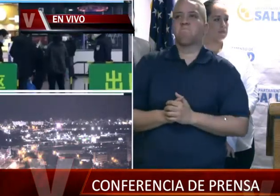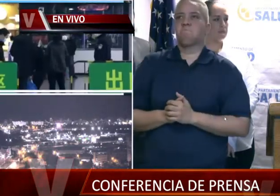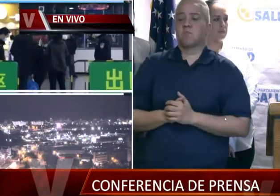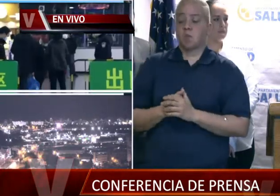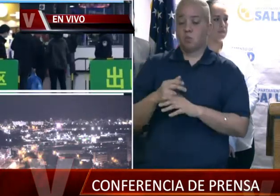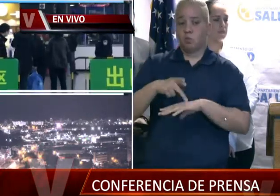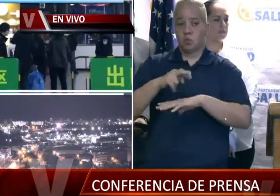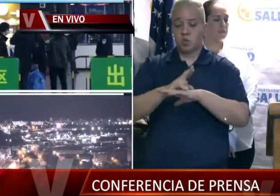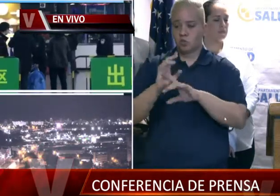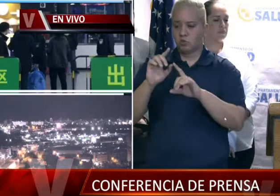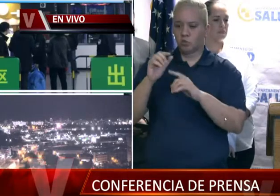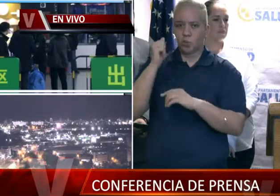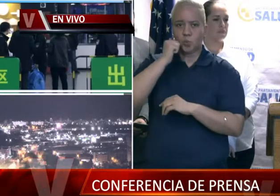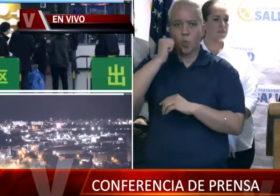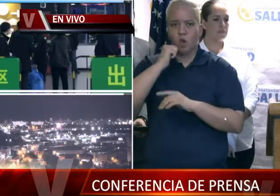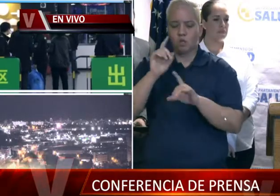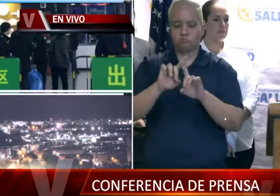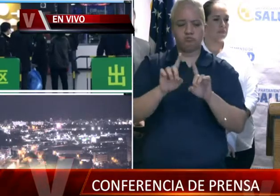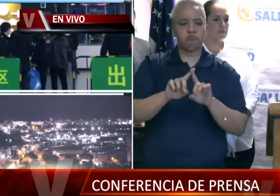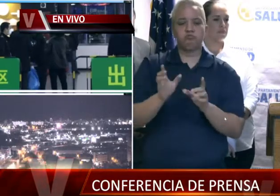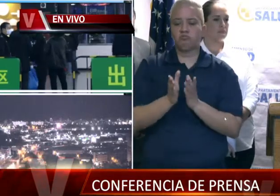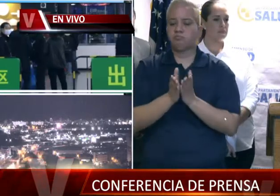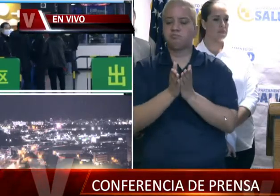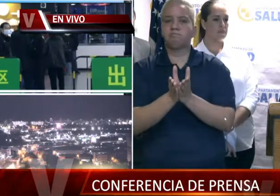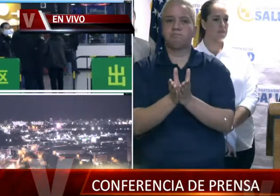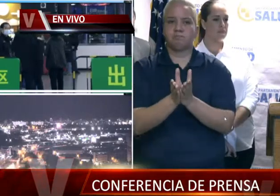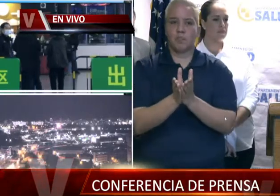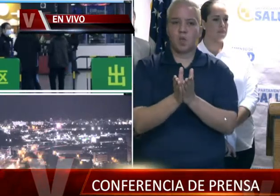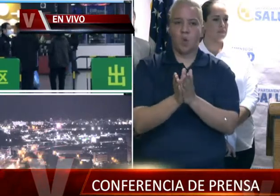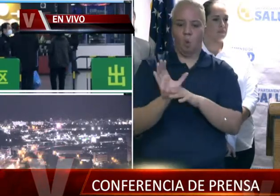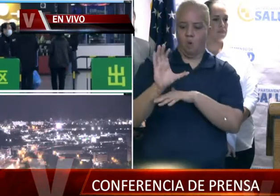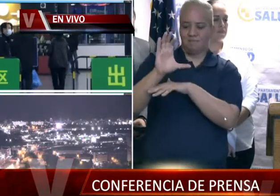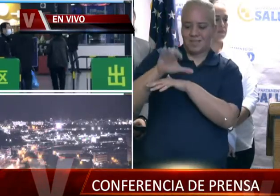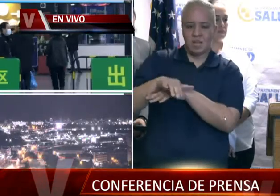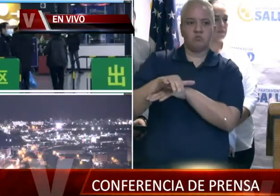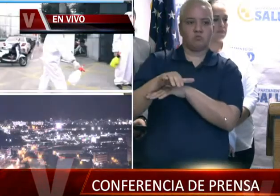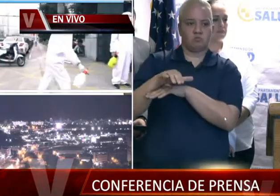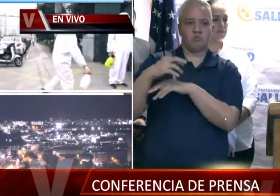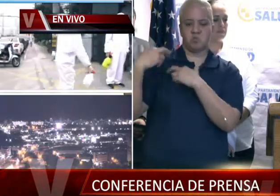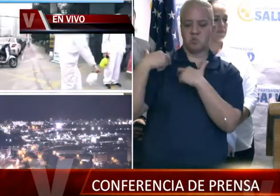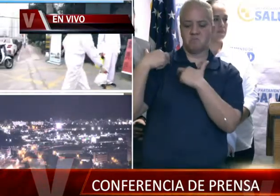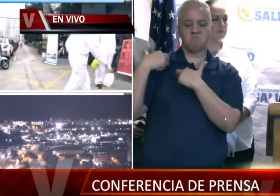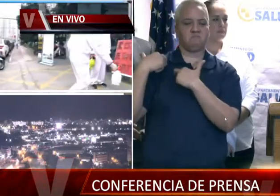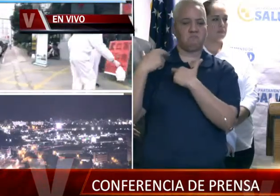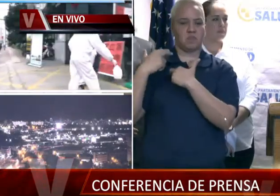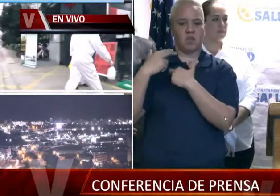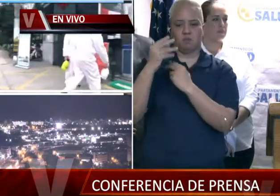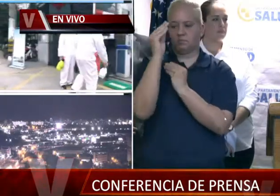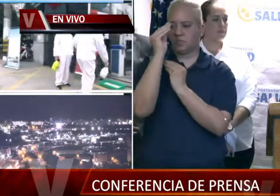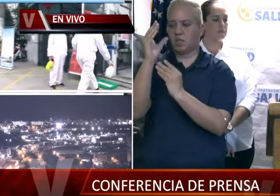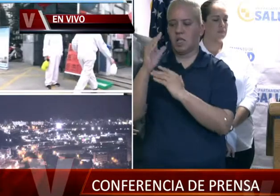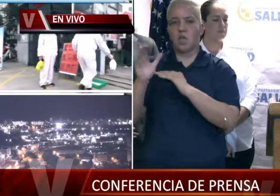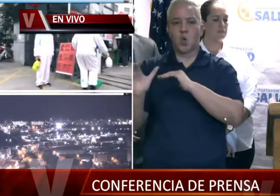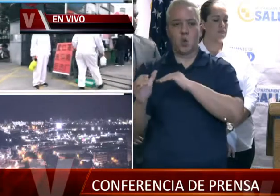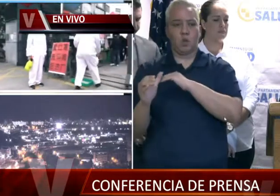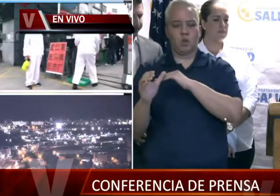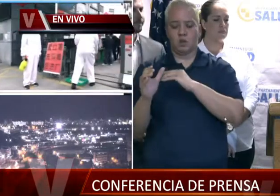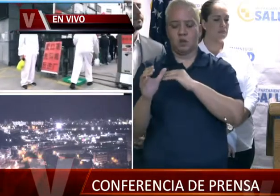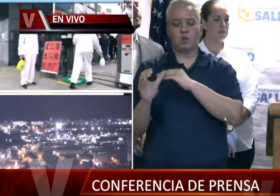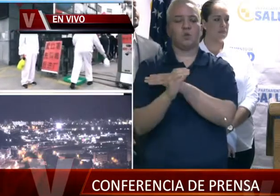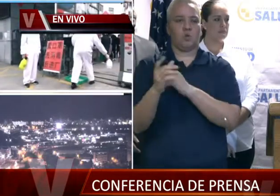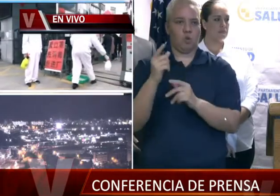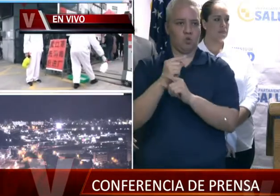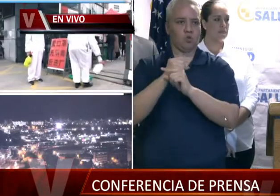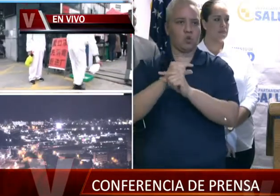diariamente diferentes cruceros. Ellos tienen una obligación de notificar al CDC y de notificar al Coast Guard si hay alguna persona